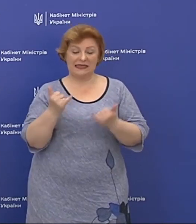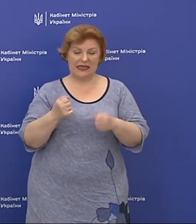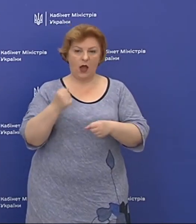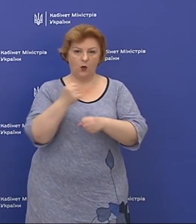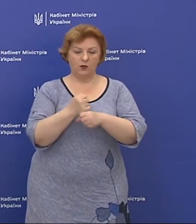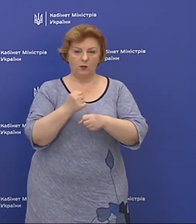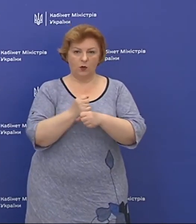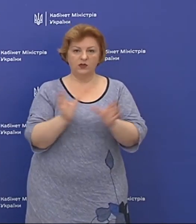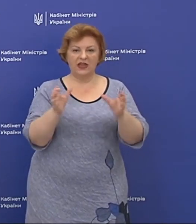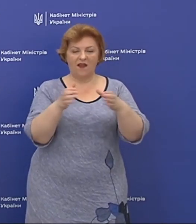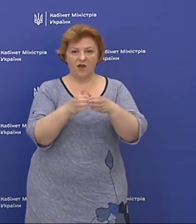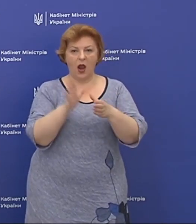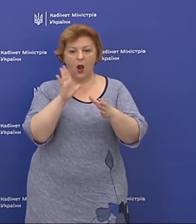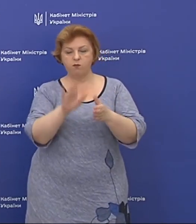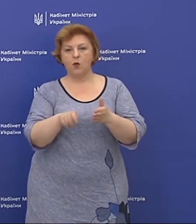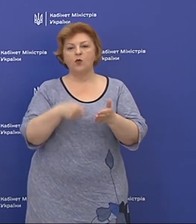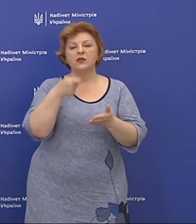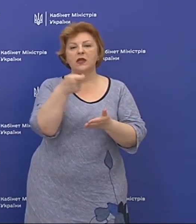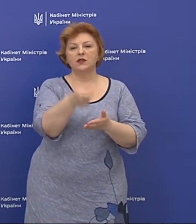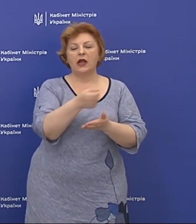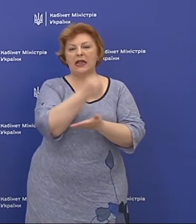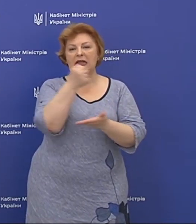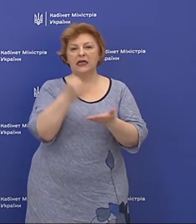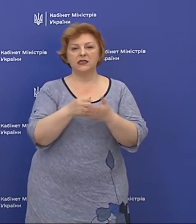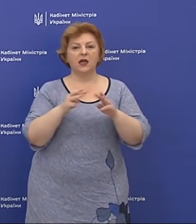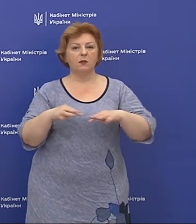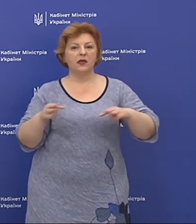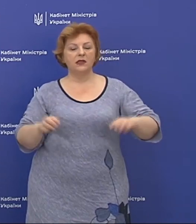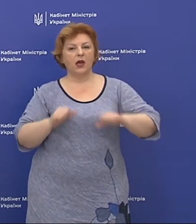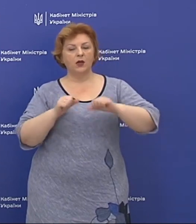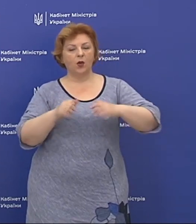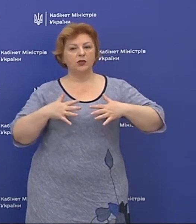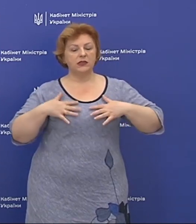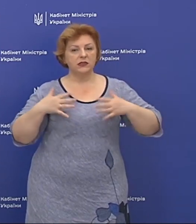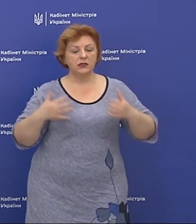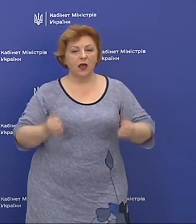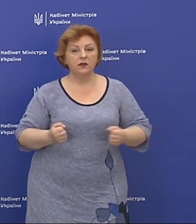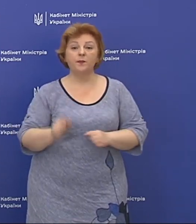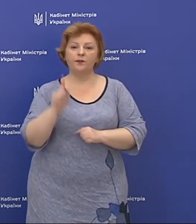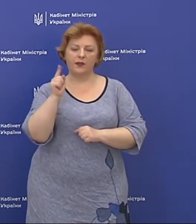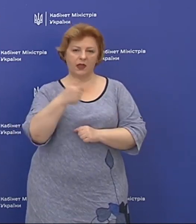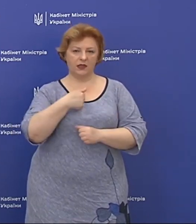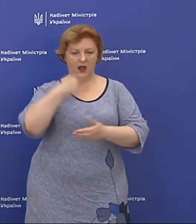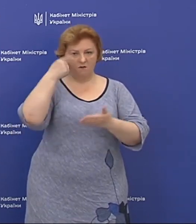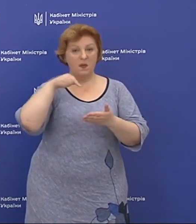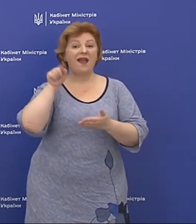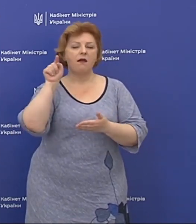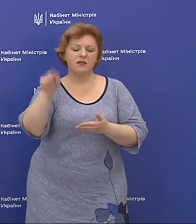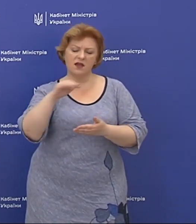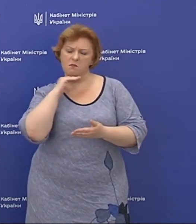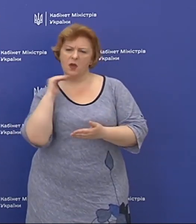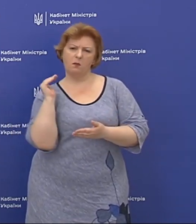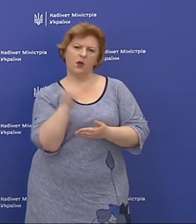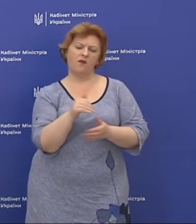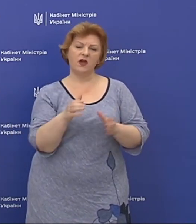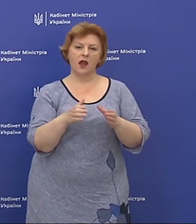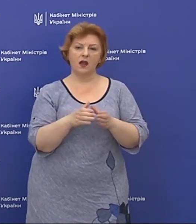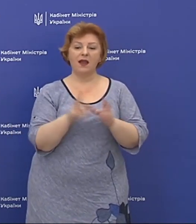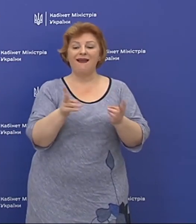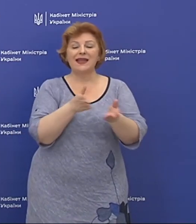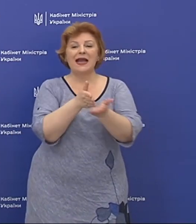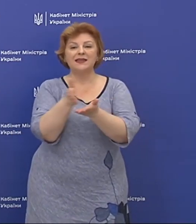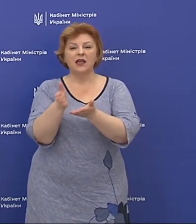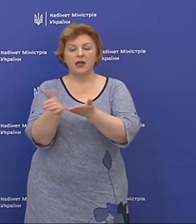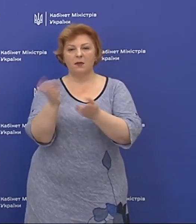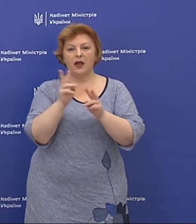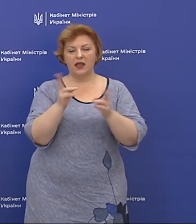колективі і буде подана на затвердження Міністерства охорони здоров'я. Але я впевнена, що там професійна команда і ті напрямки,